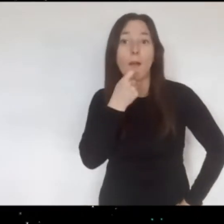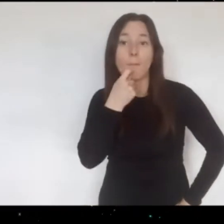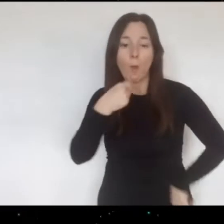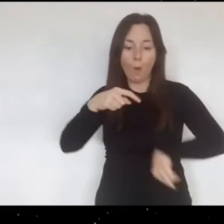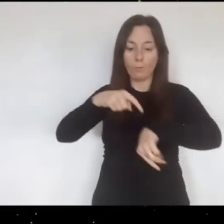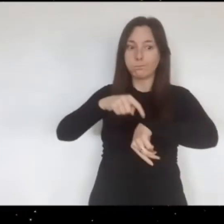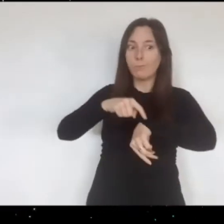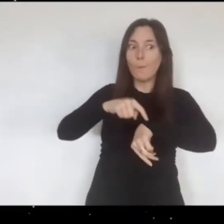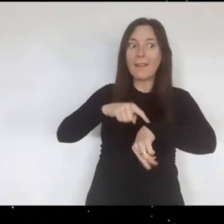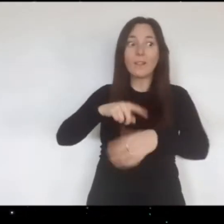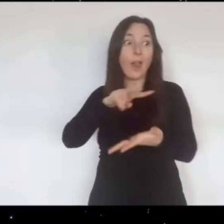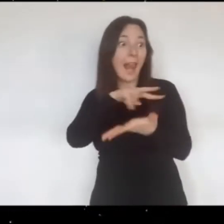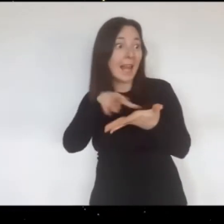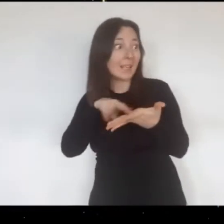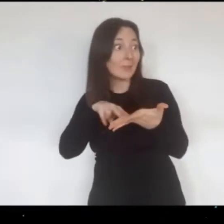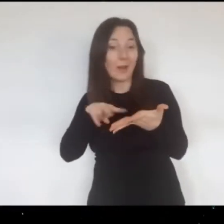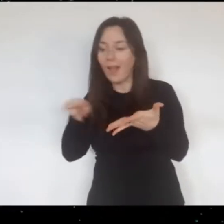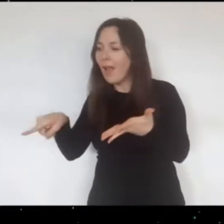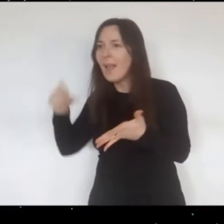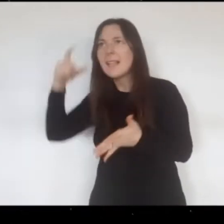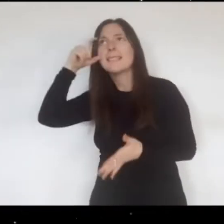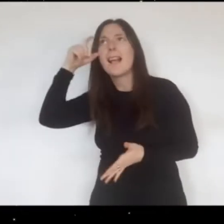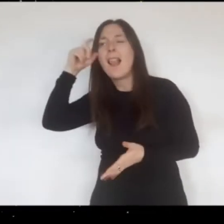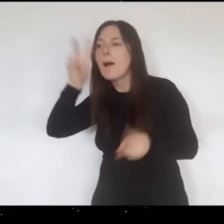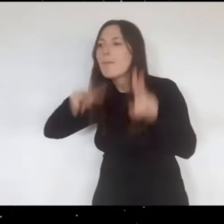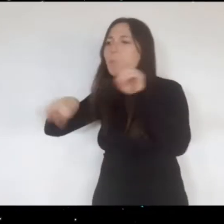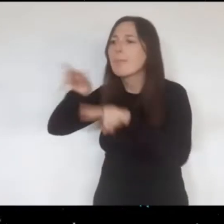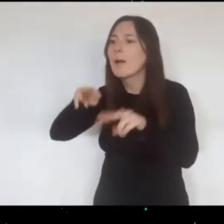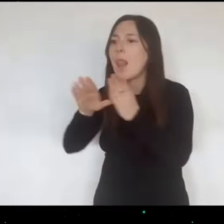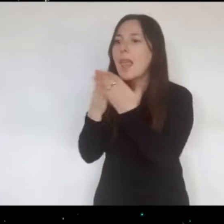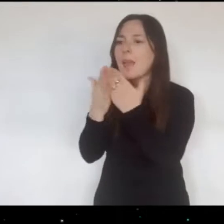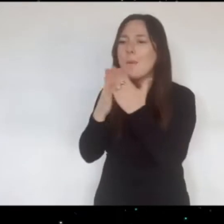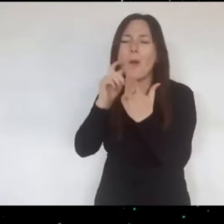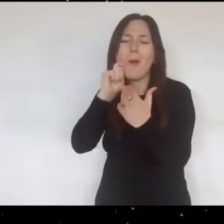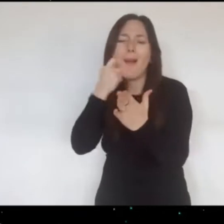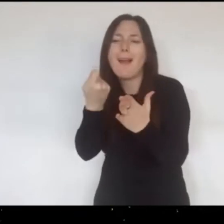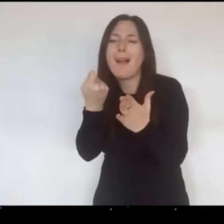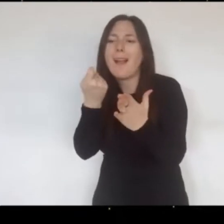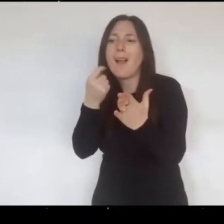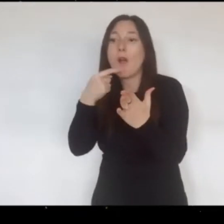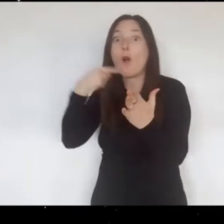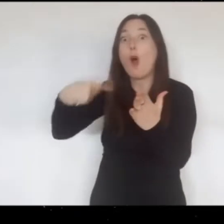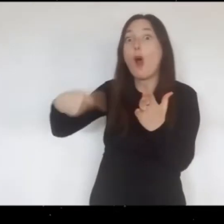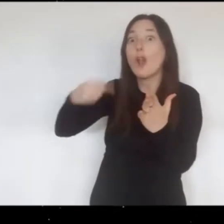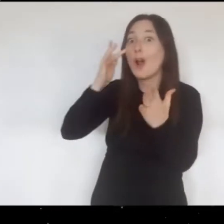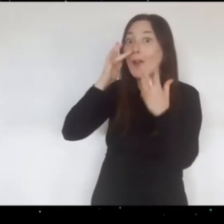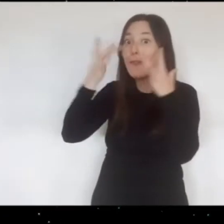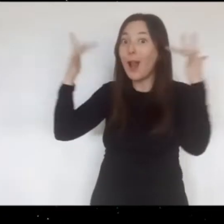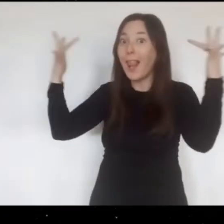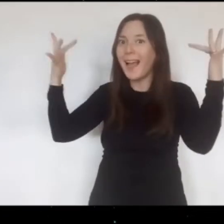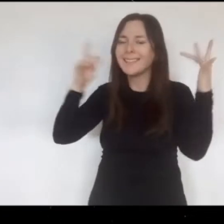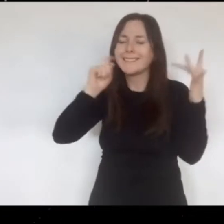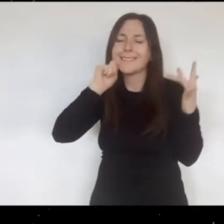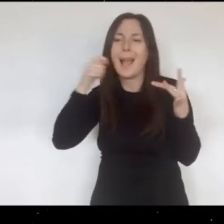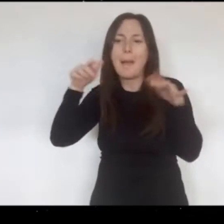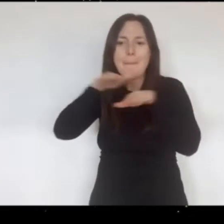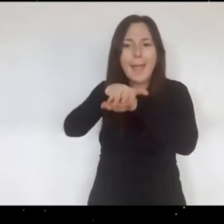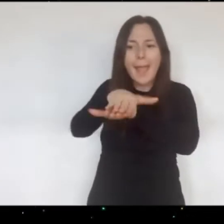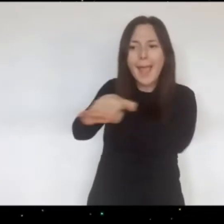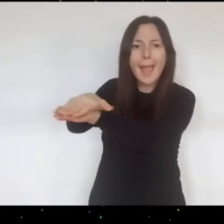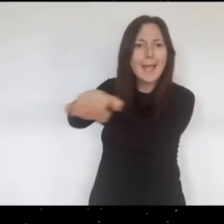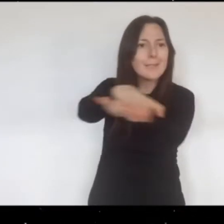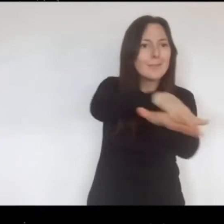otro día, por ejemplo a la hora de la lectura Estela eligió un libro precioso